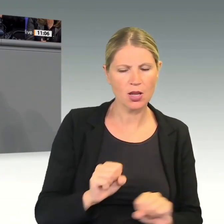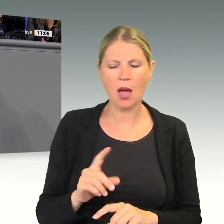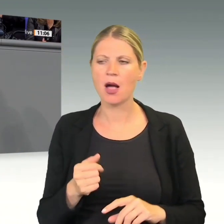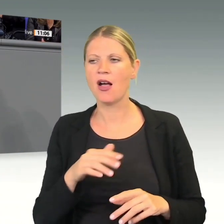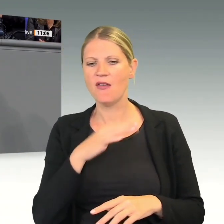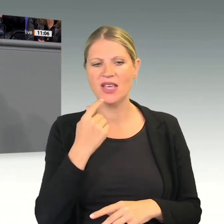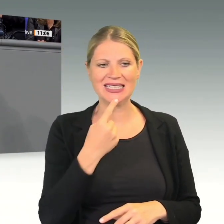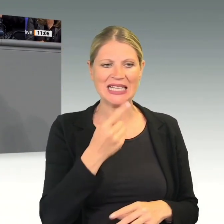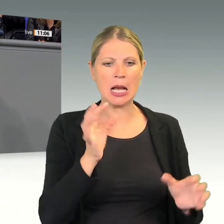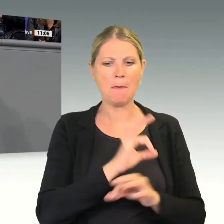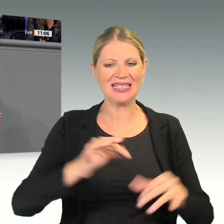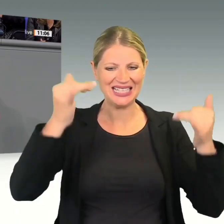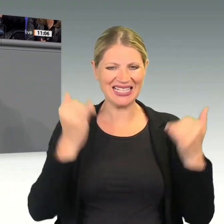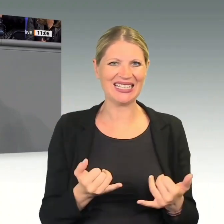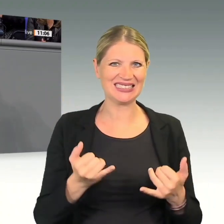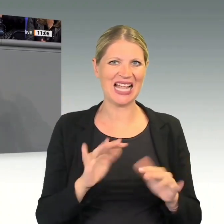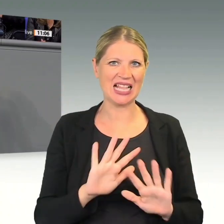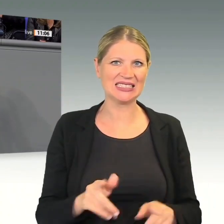abschließen als nicht abschließen.